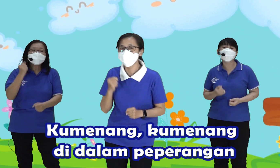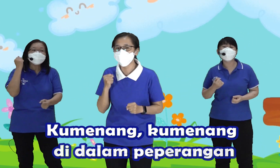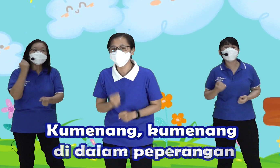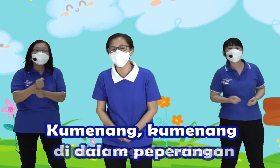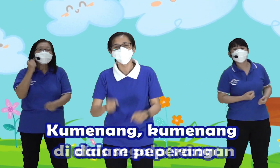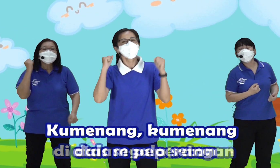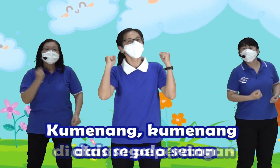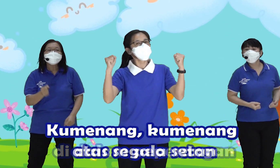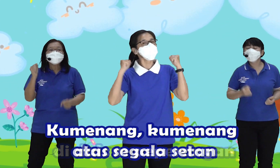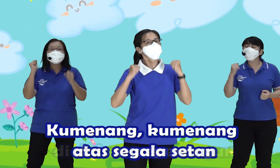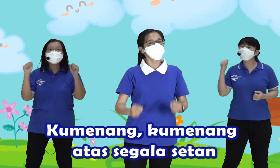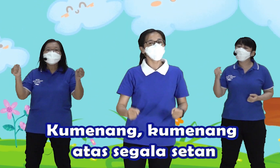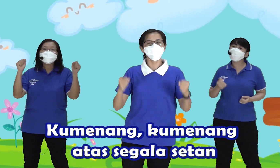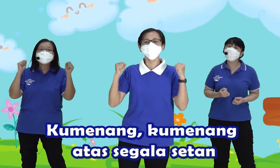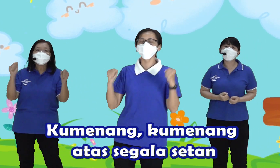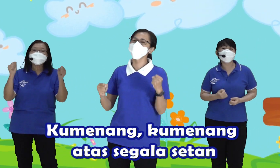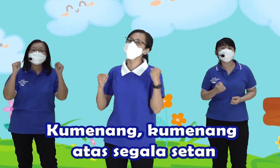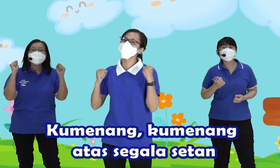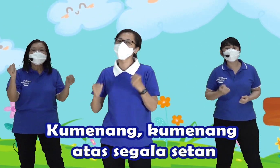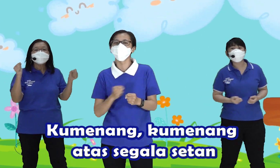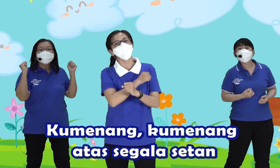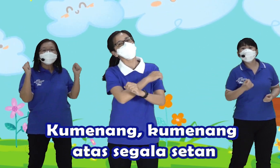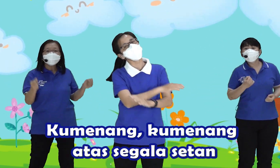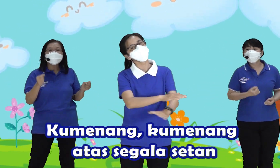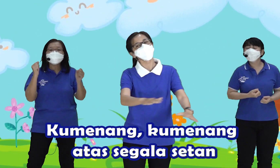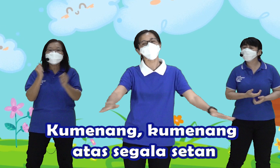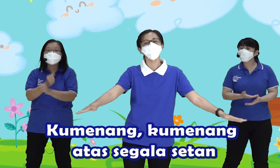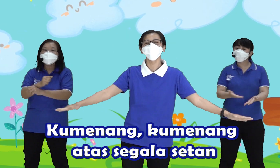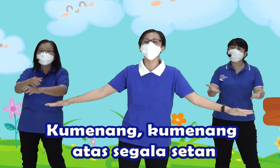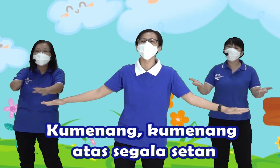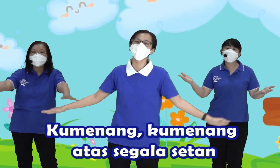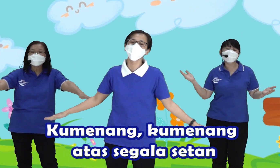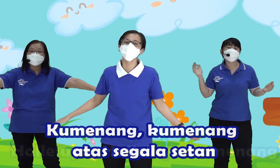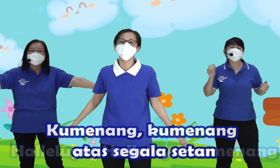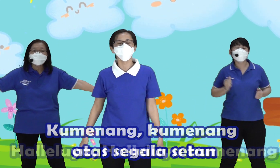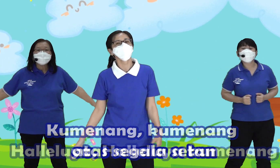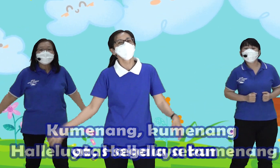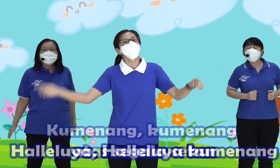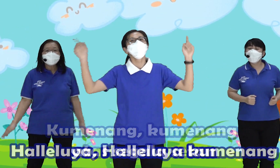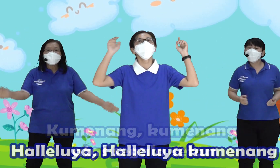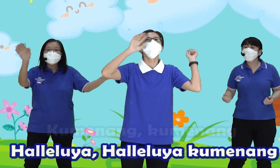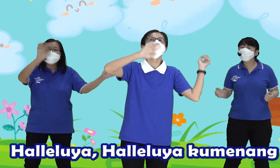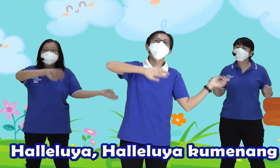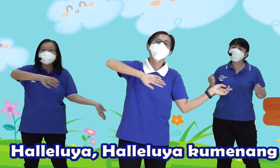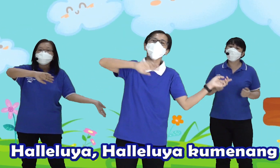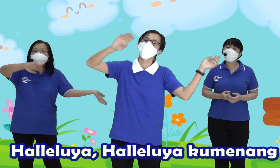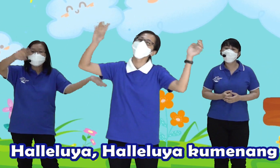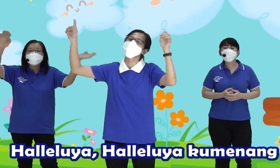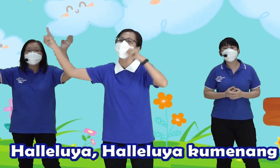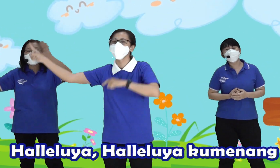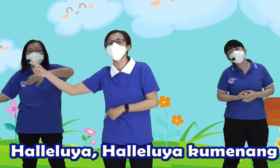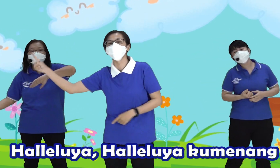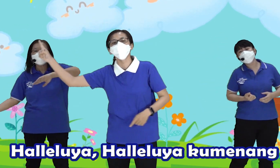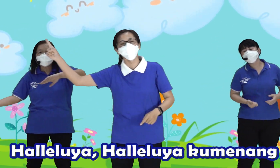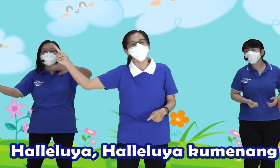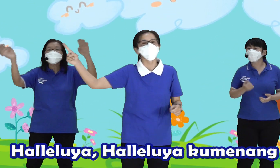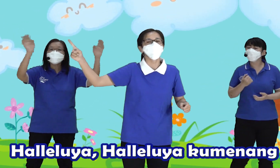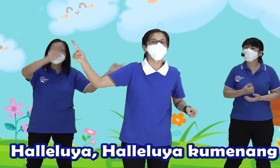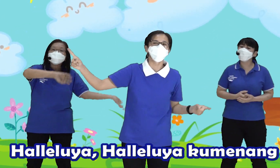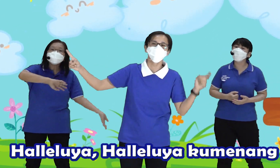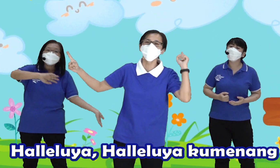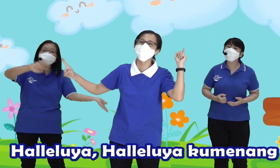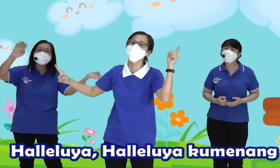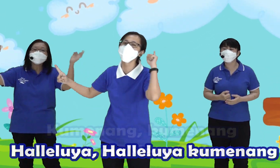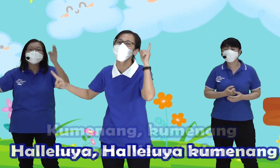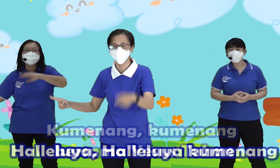peperangan Ku menang, ku menang atas segala setan Haleluya, haleluya, ku